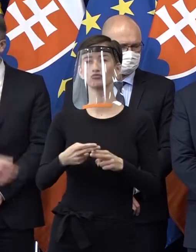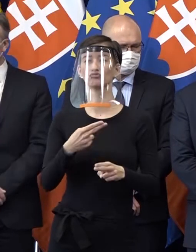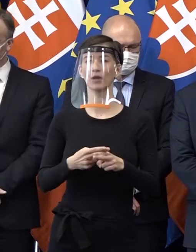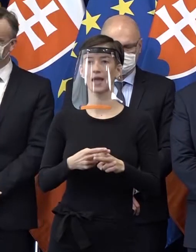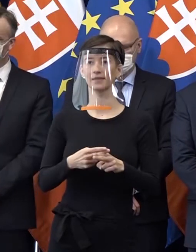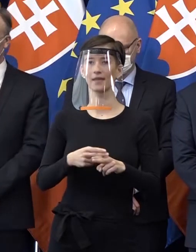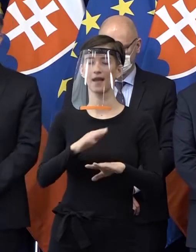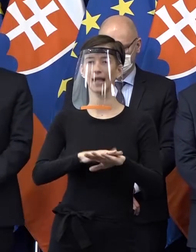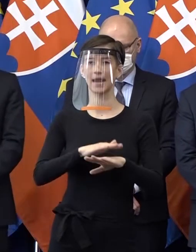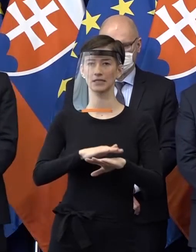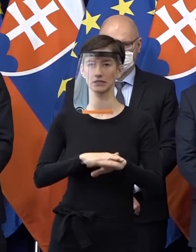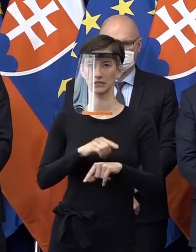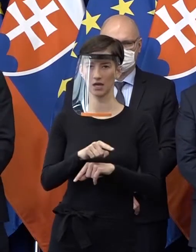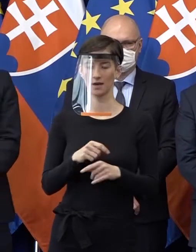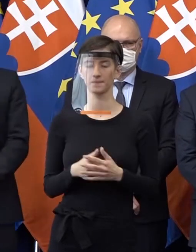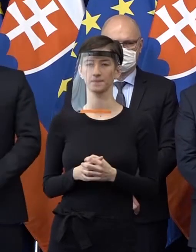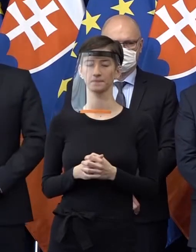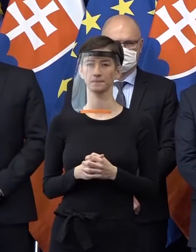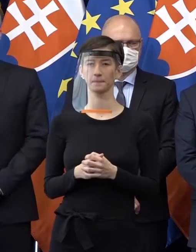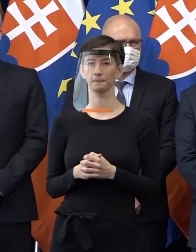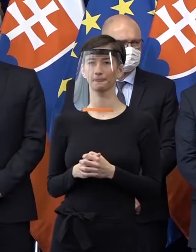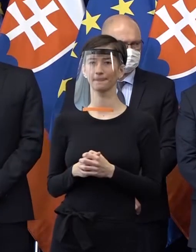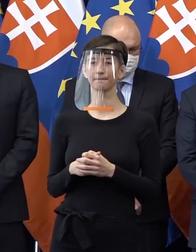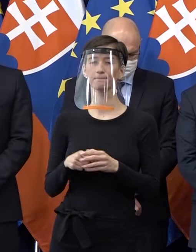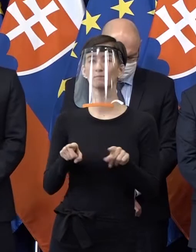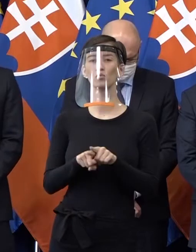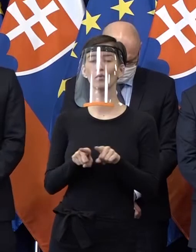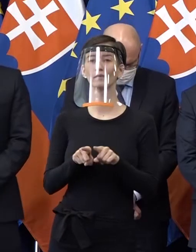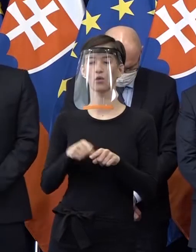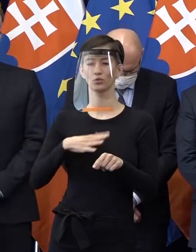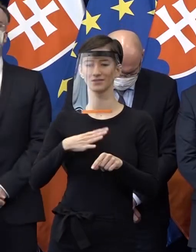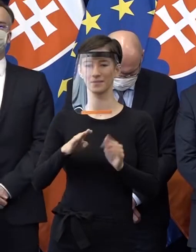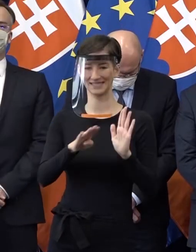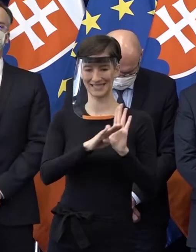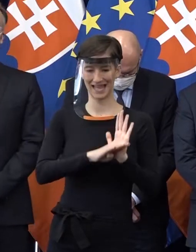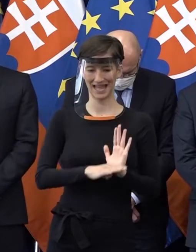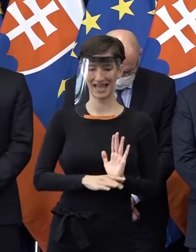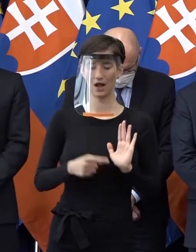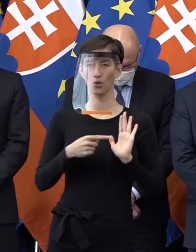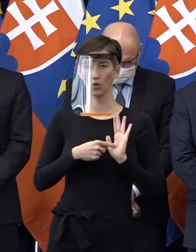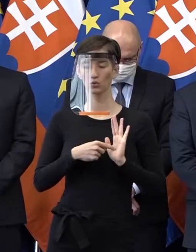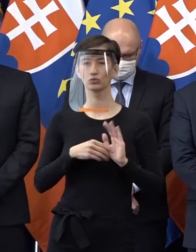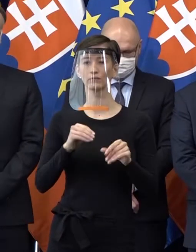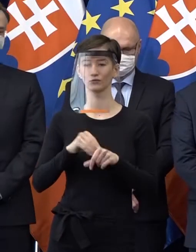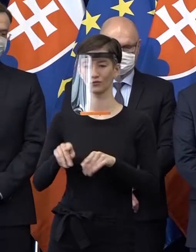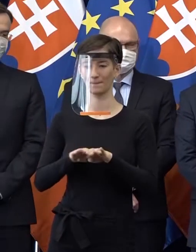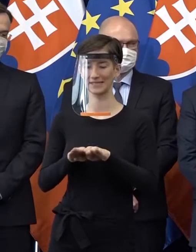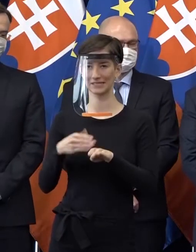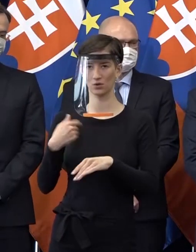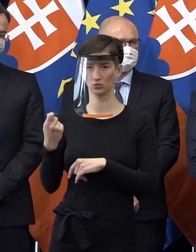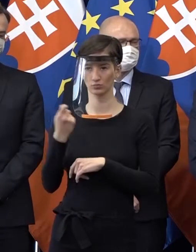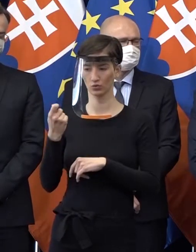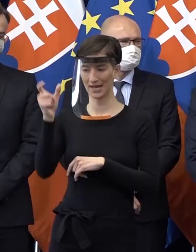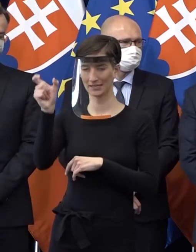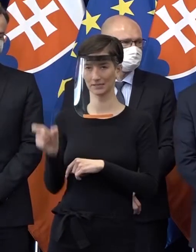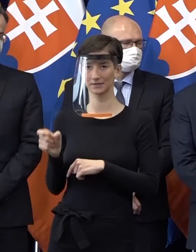Tiež sme požiadali, aby sa uzákonila kompetencia pre ministra hospodárstva Slovenskej